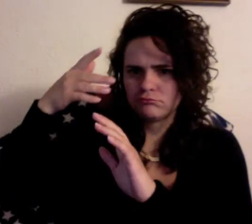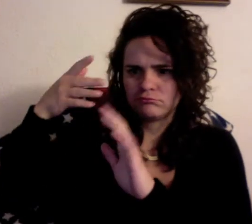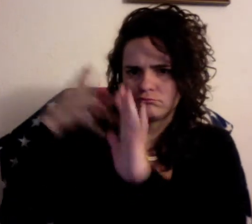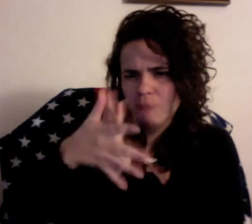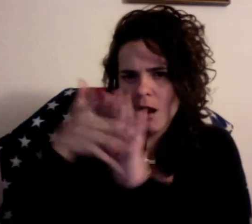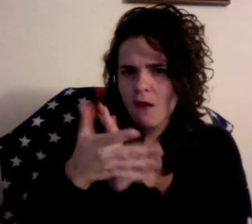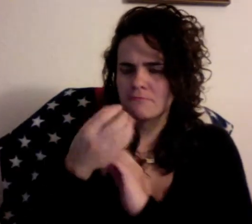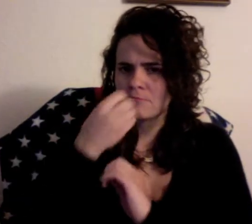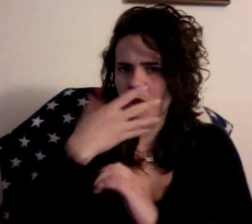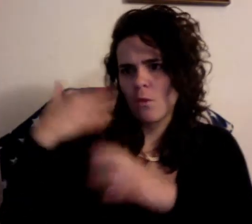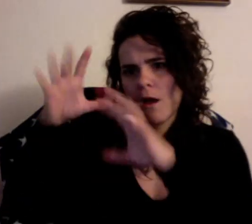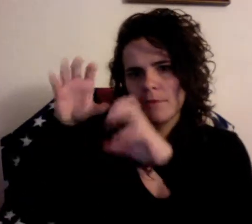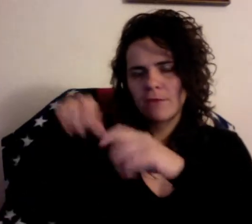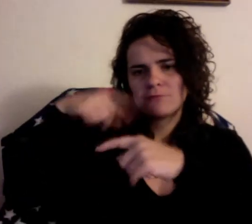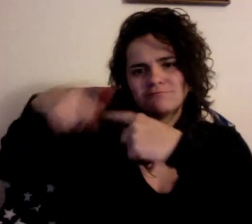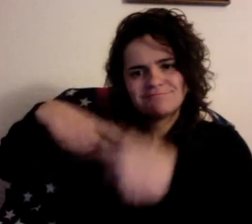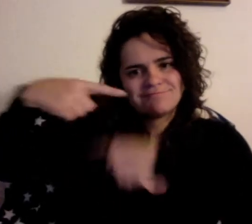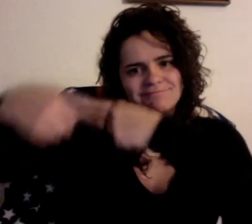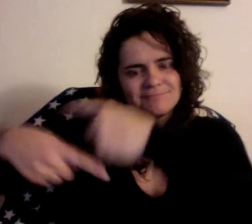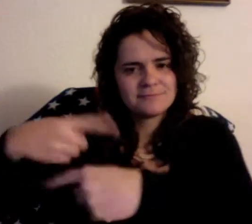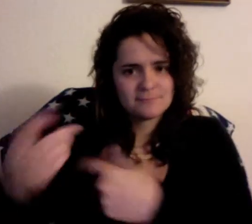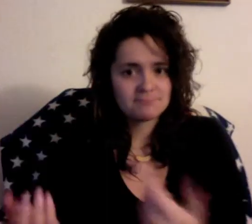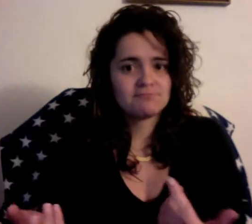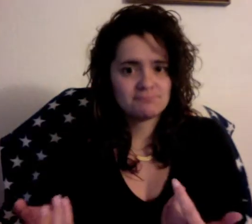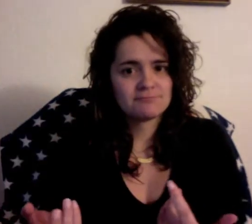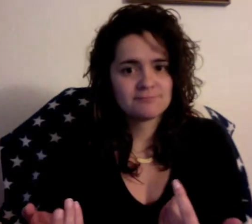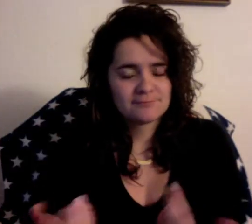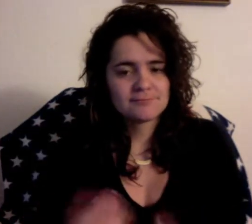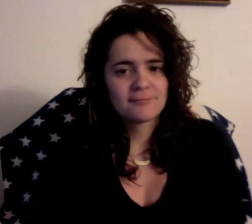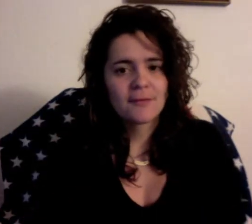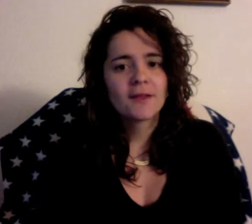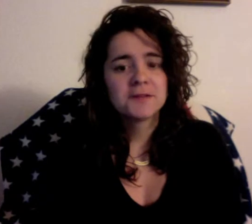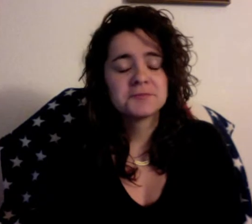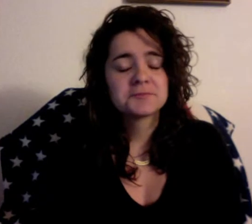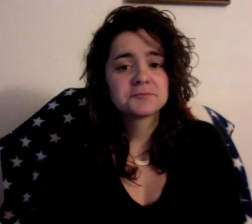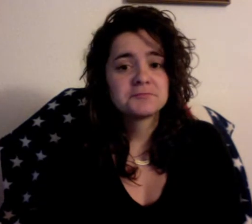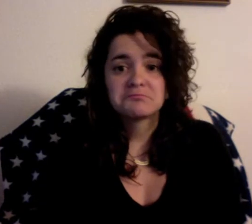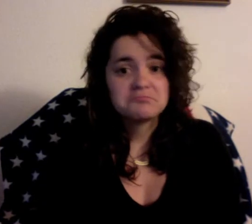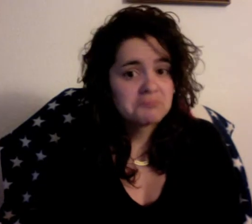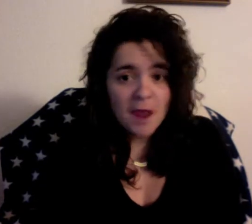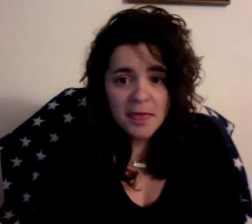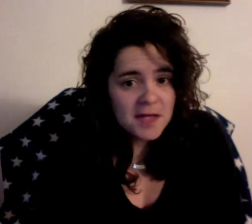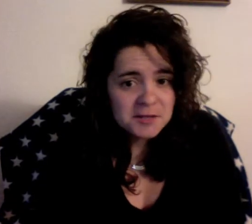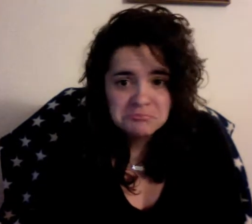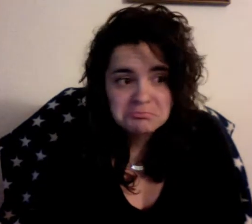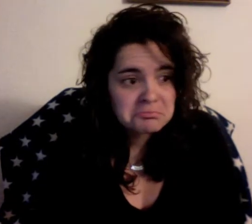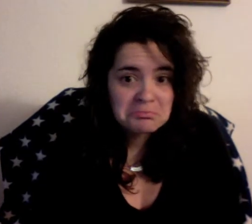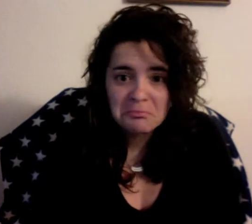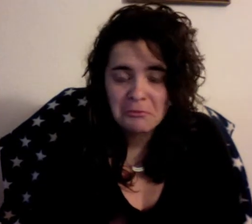ella es mayor que yo. No sé cuántas citas hay que tener antes de que empiecen los preliminares o el sexo.